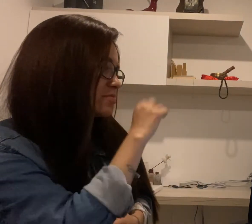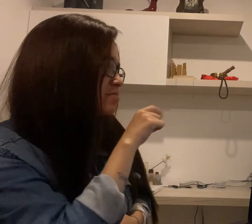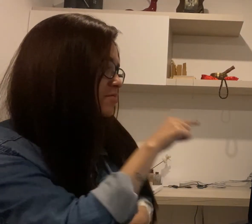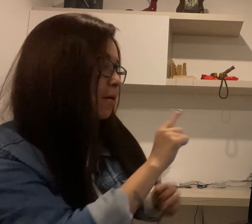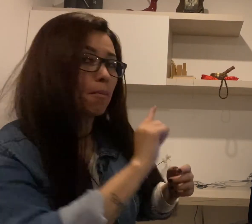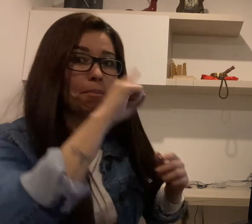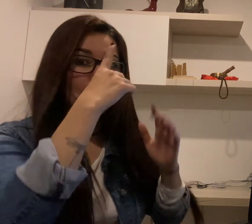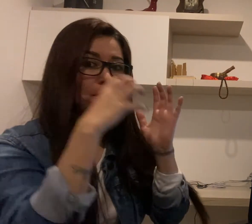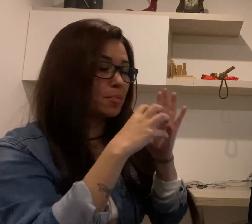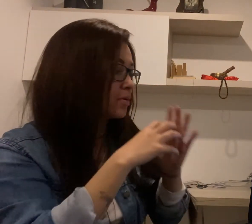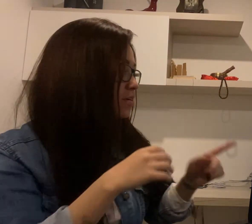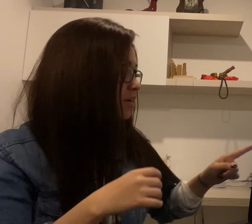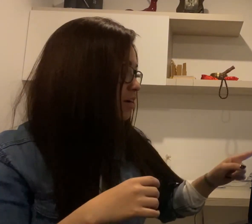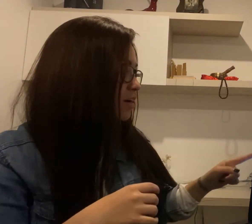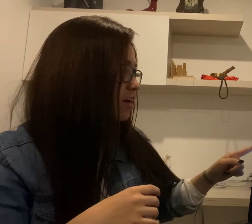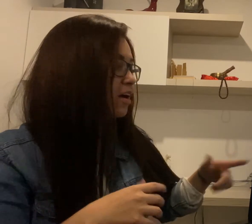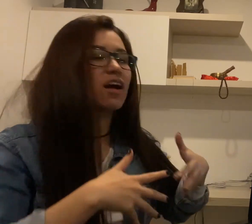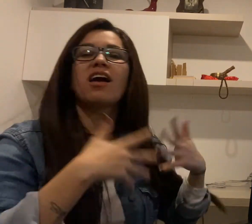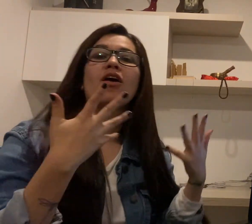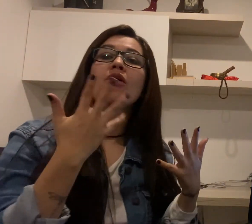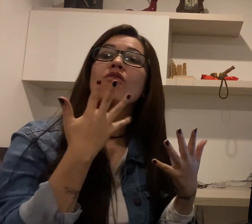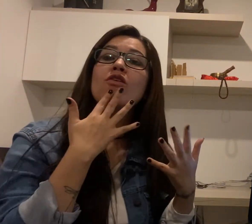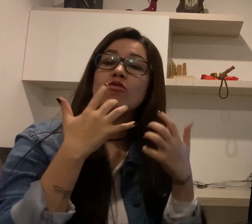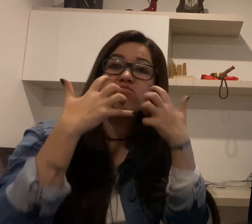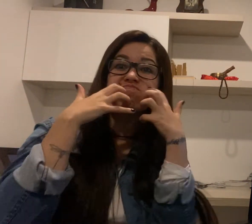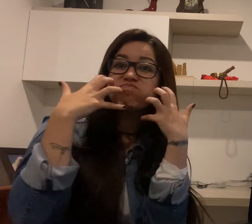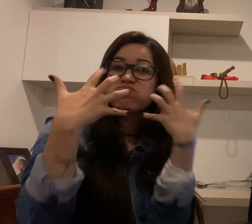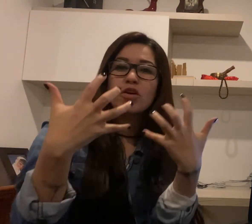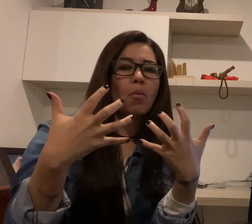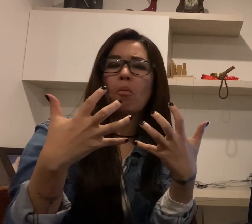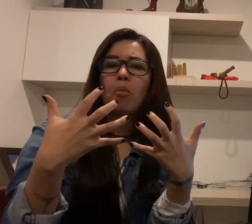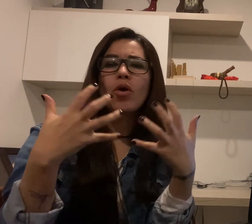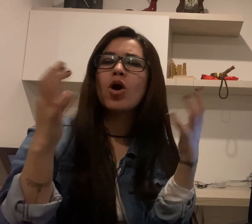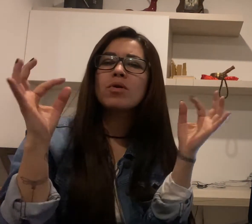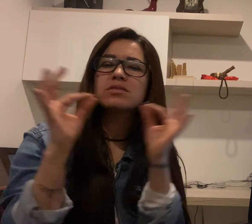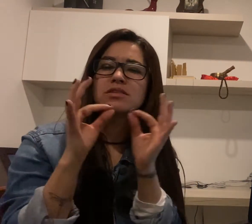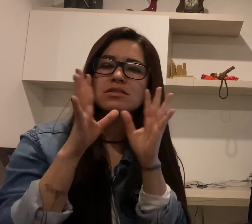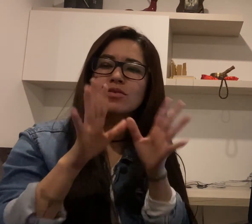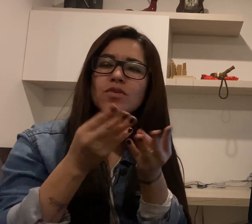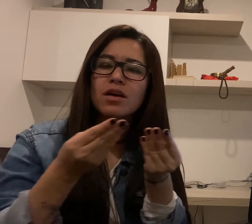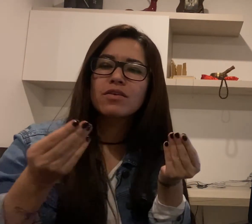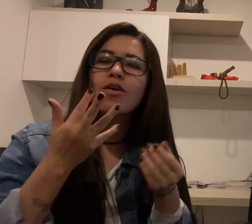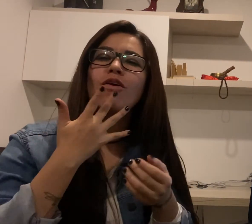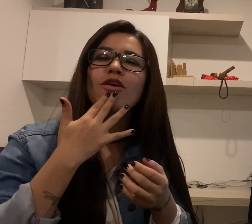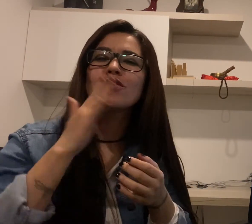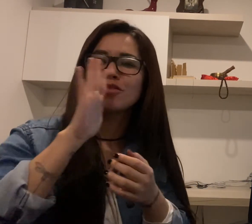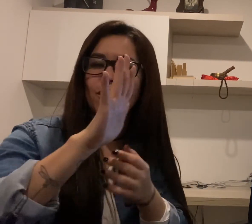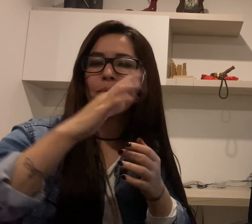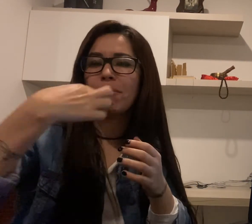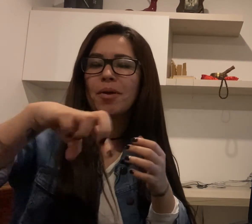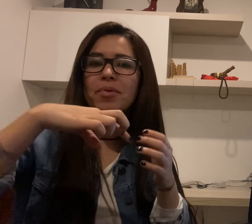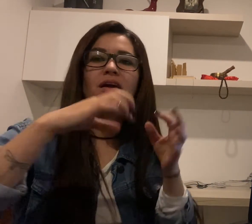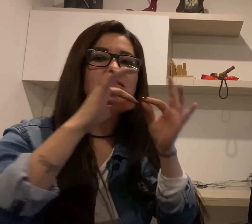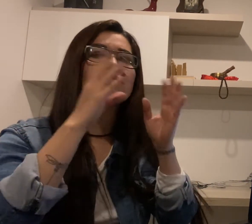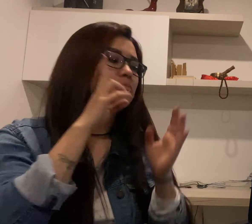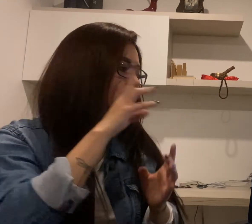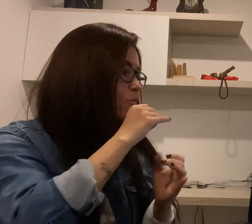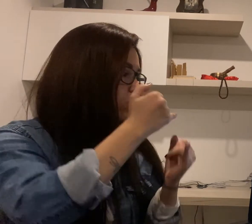y yo quise mostrar estas que me interesaron o me parecen interesantes de